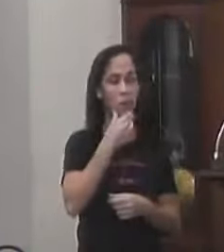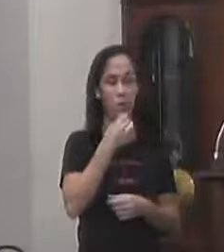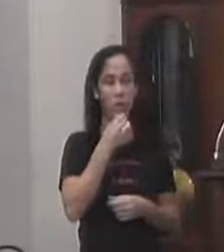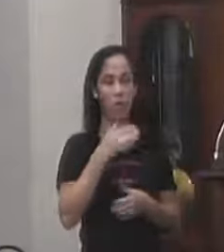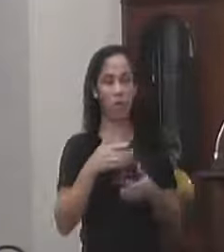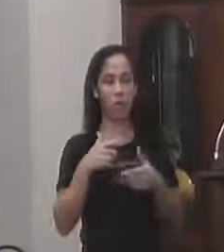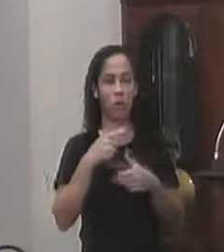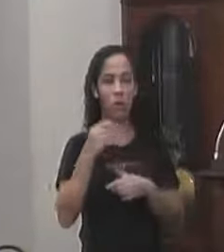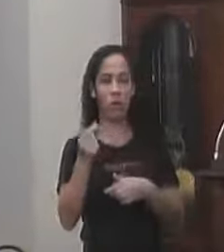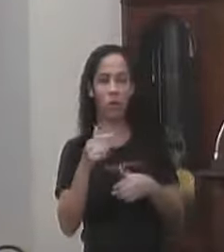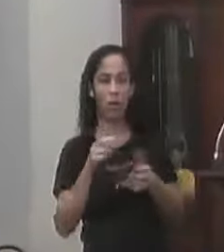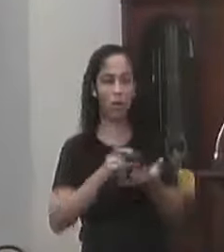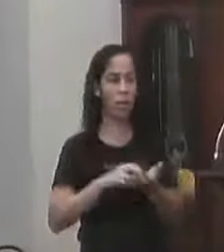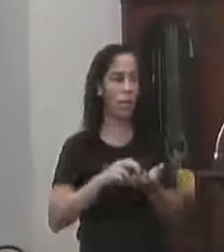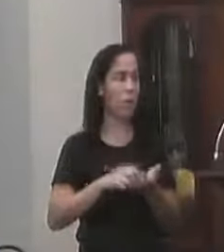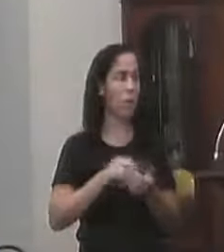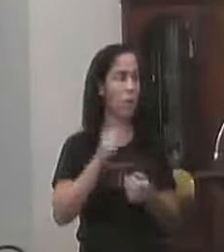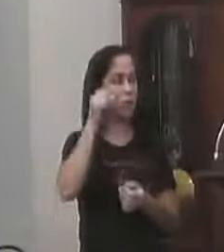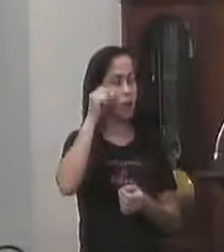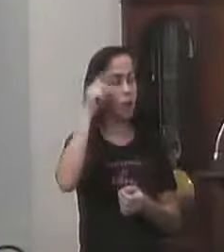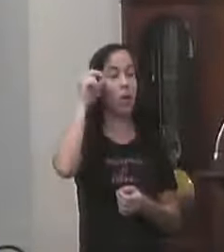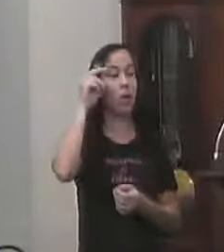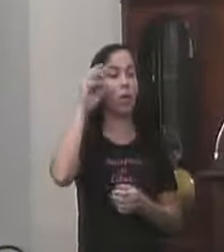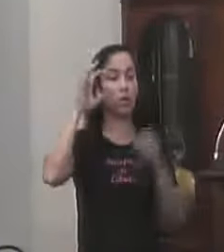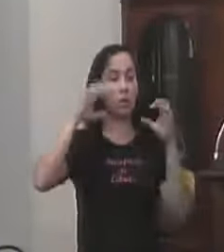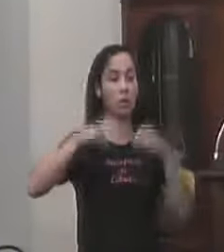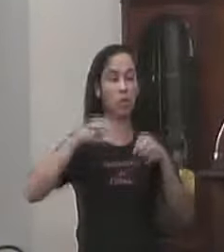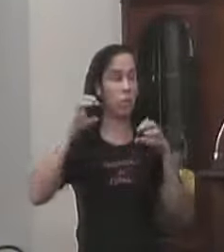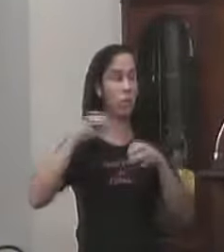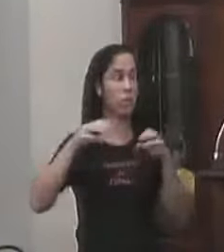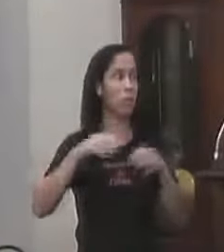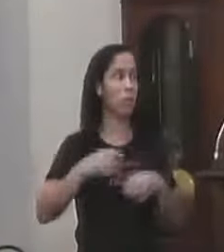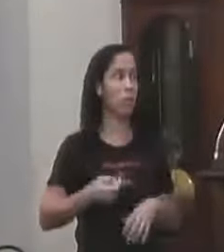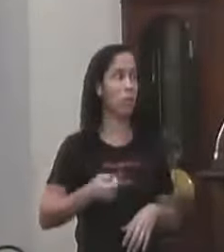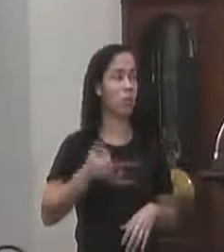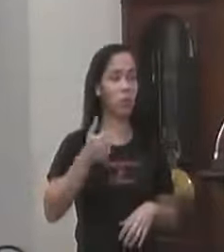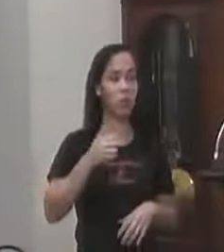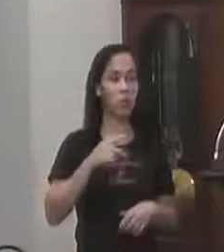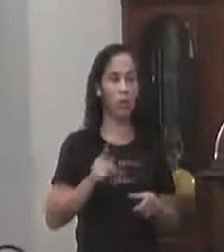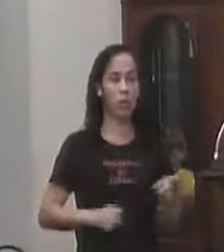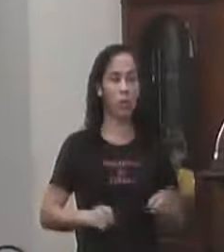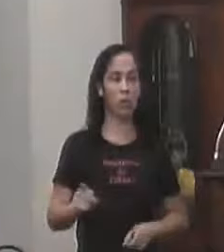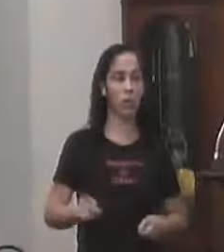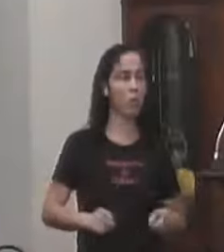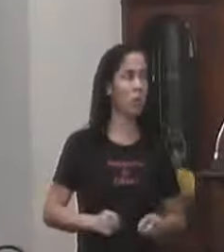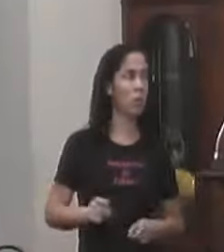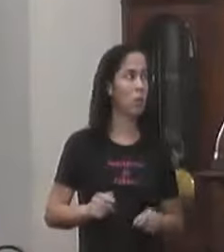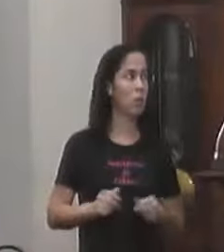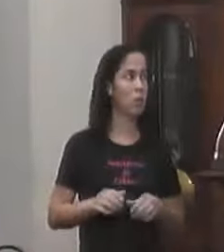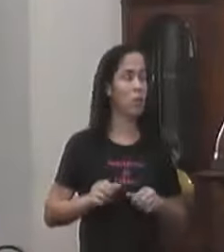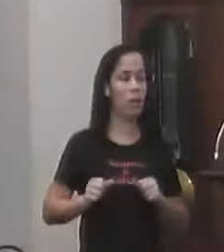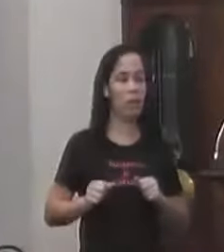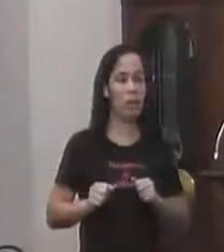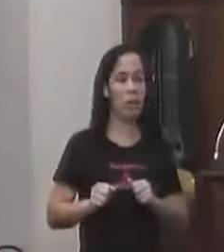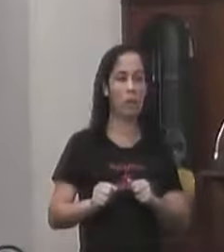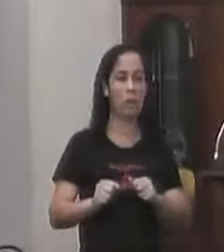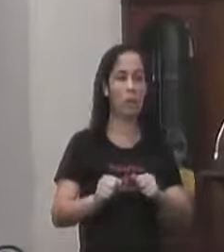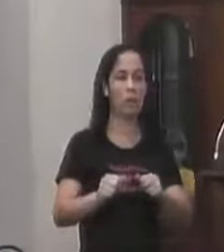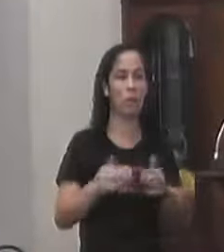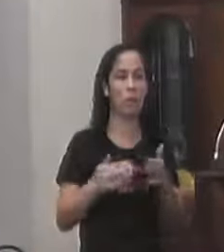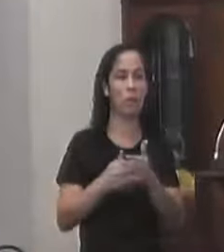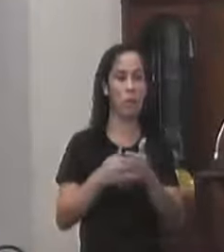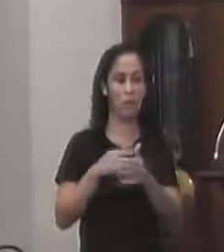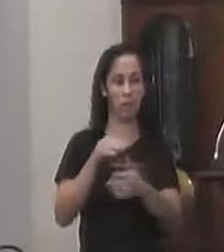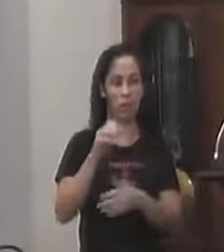sair de manhã Para ele trabalhar Ele tinha que Acordar Quando chovia Quase todos Os primos Para empurrar O carro dele Até no